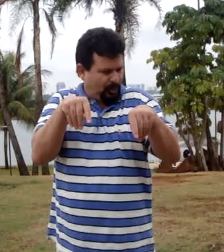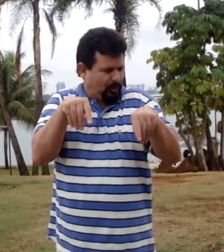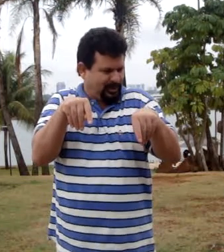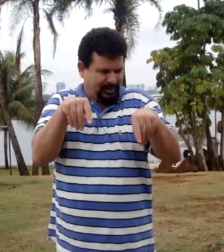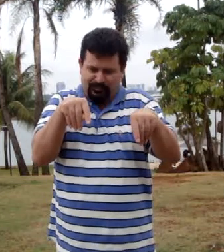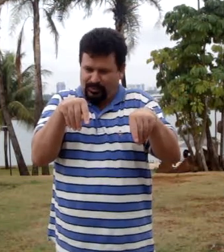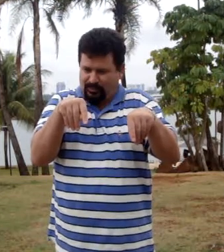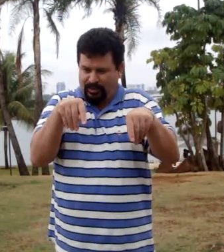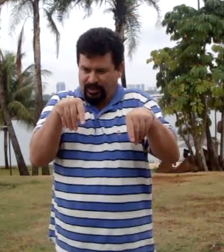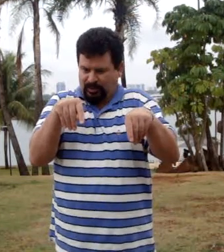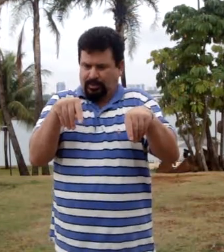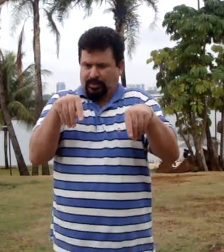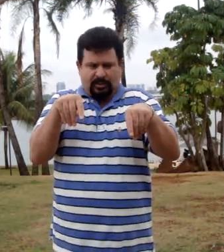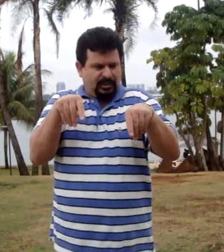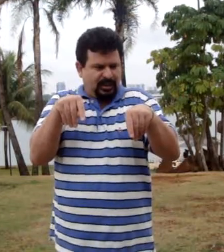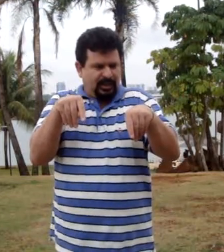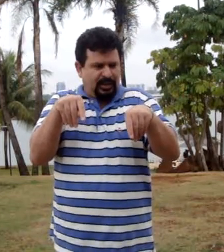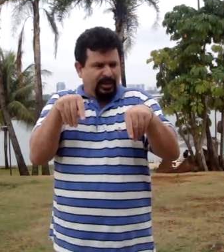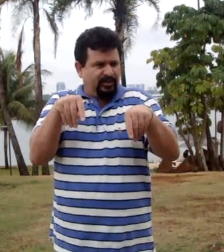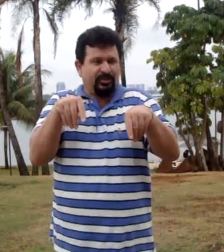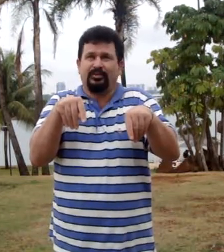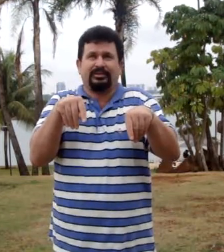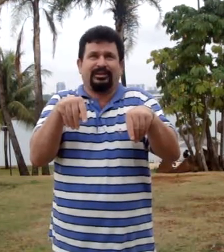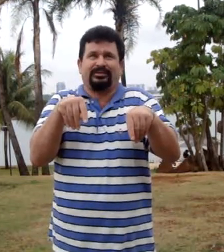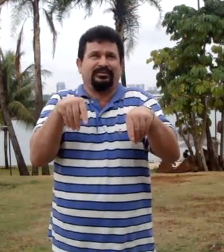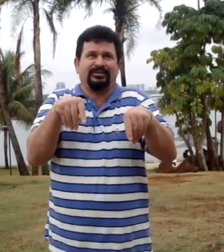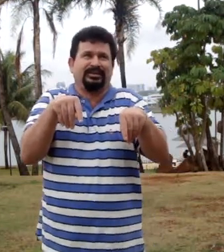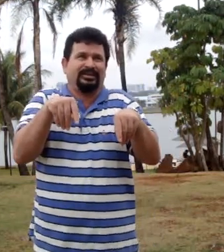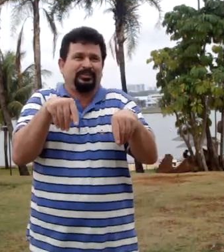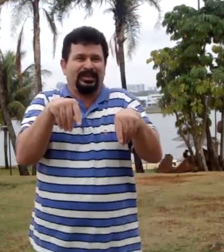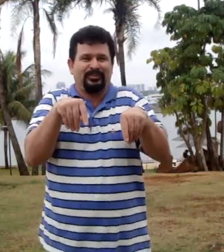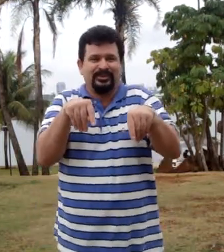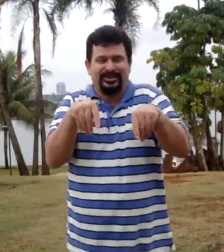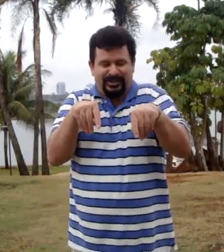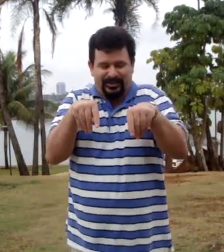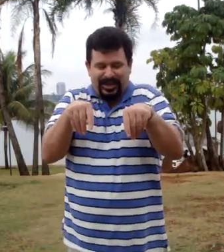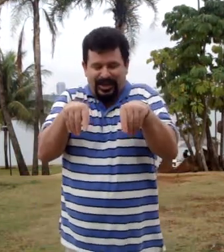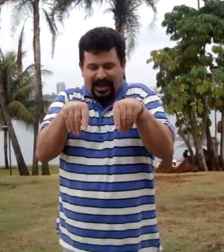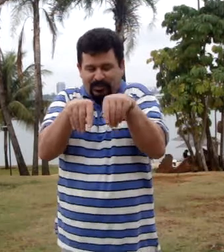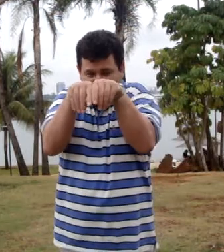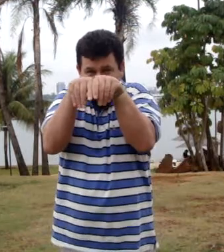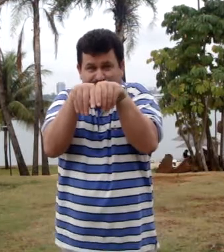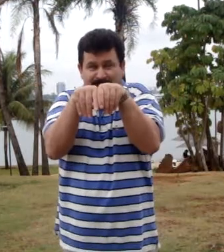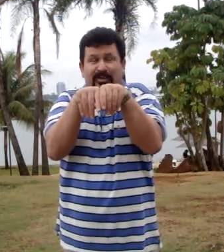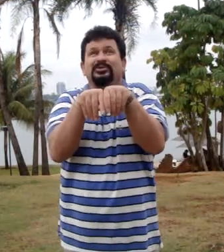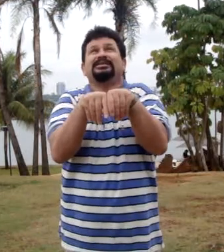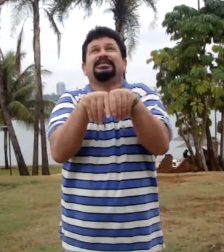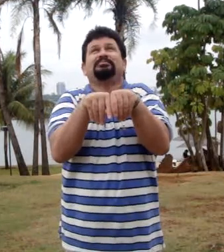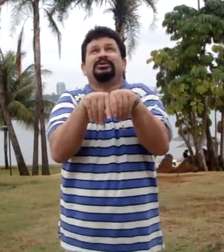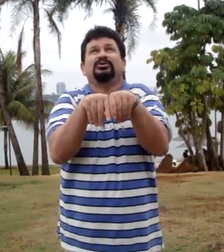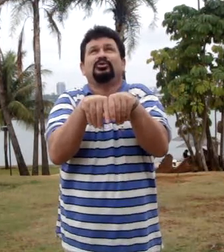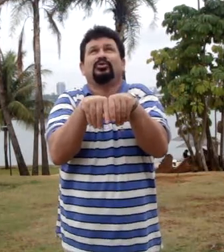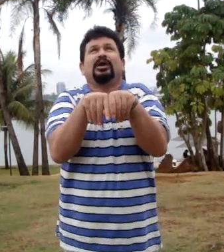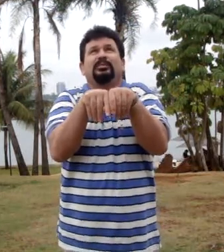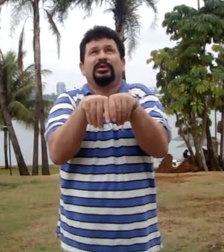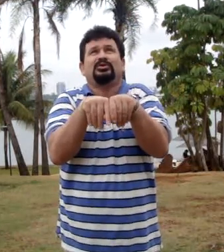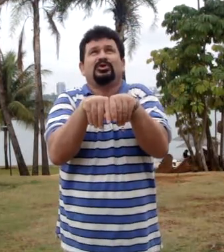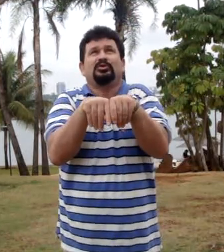olhou assim, ficou, né? O Santo não entendeu, pelo amor de Deus. Aí botou as duas mãozinhas e pediu de novo. Meu senhor do